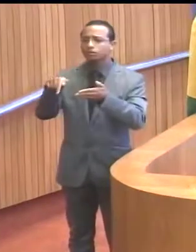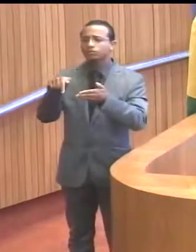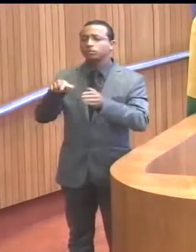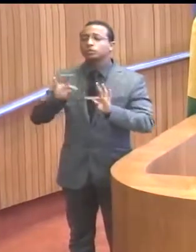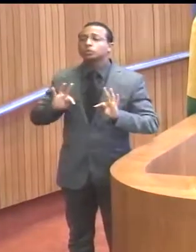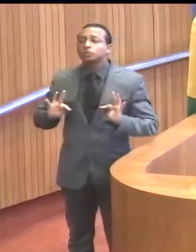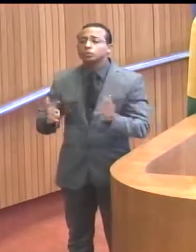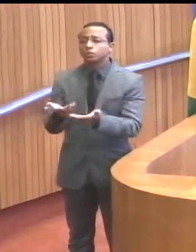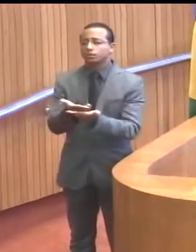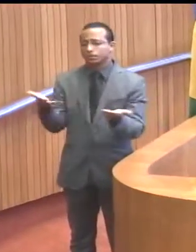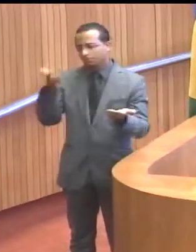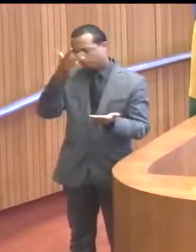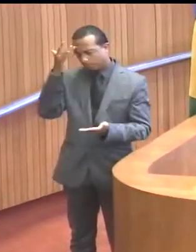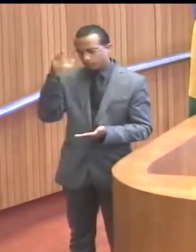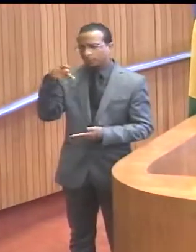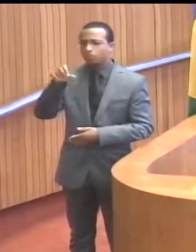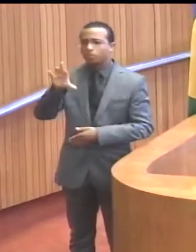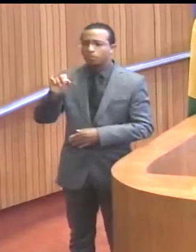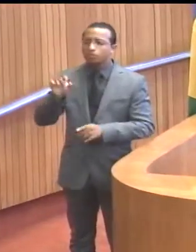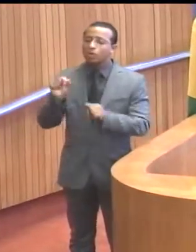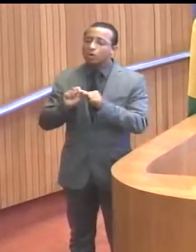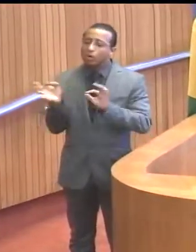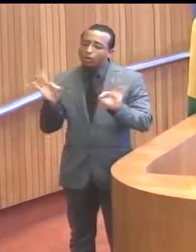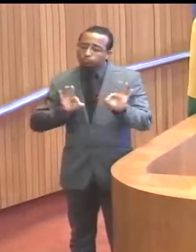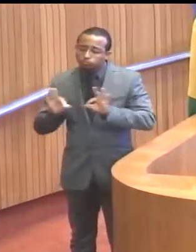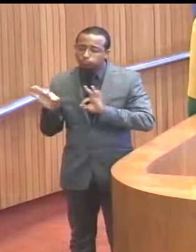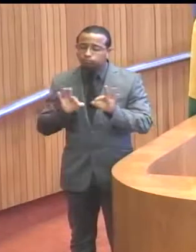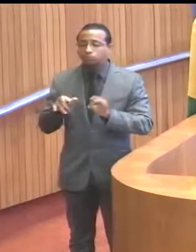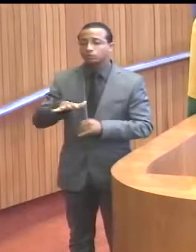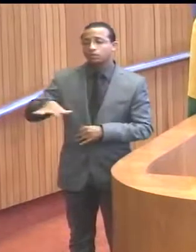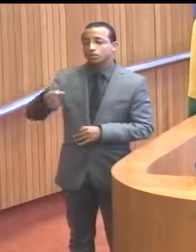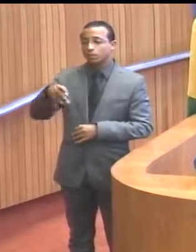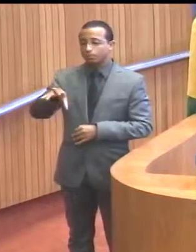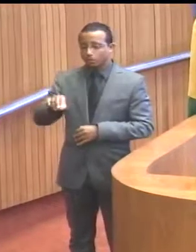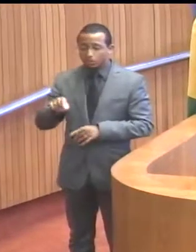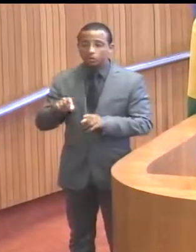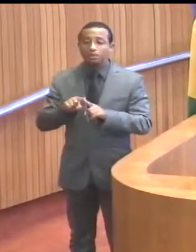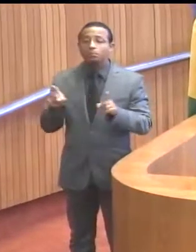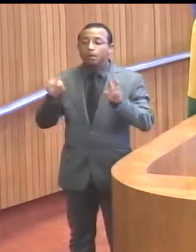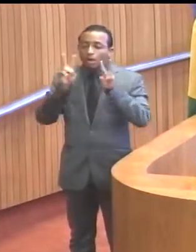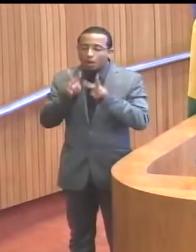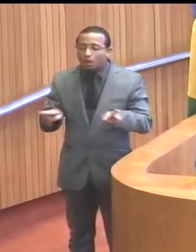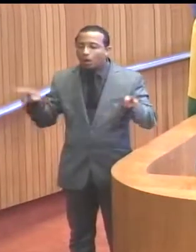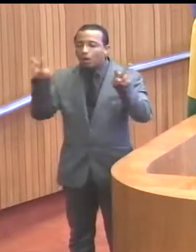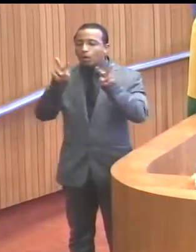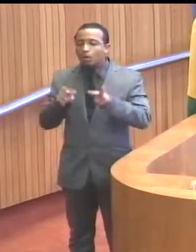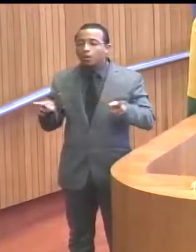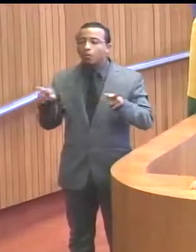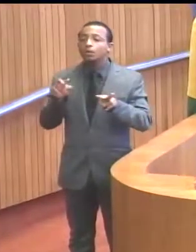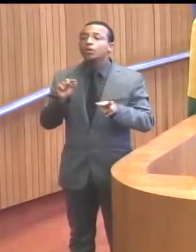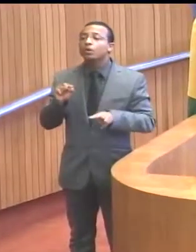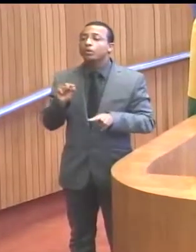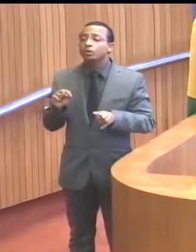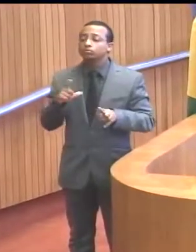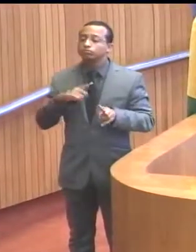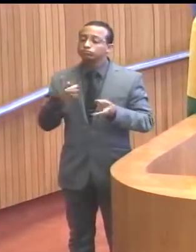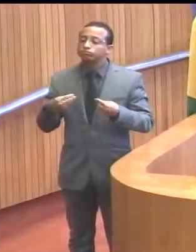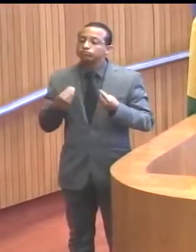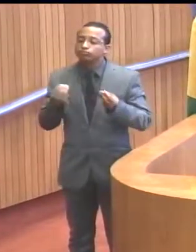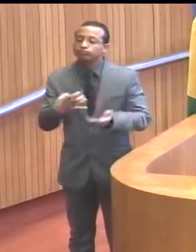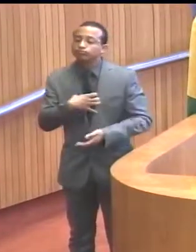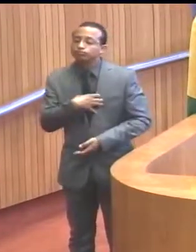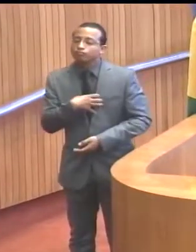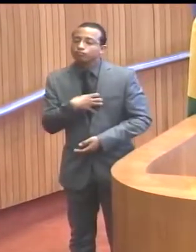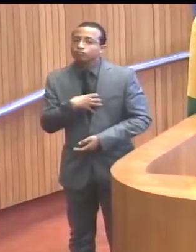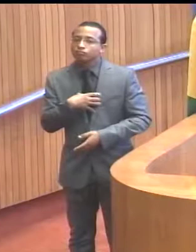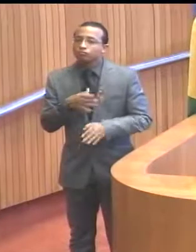todos e para o povo, construído efetivamente pelo povo, mas com o olhar voltado para trazer esse sentimento, que é o